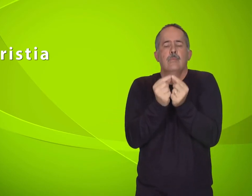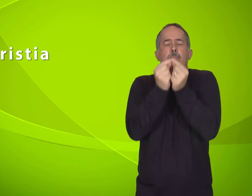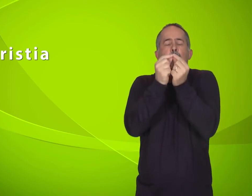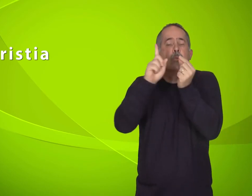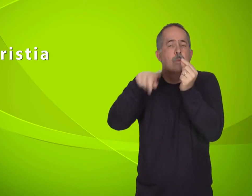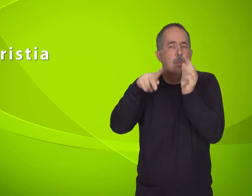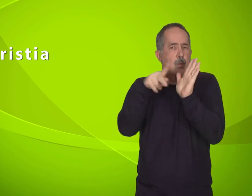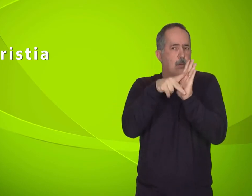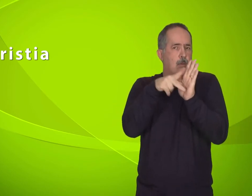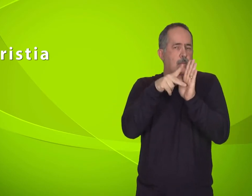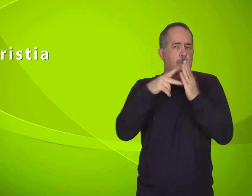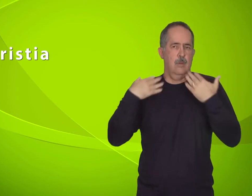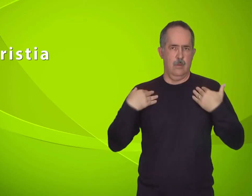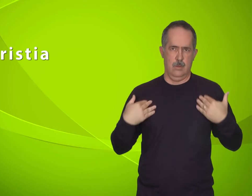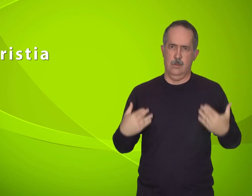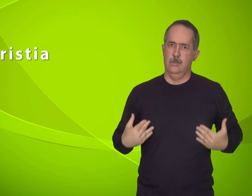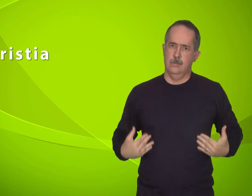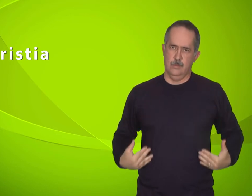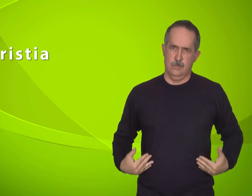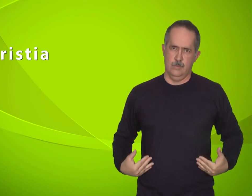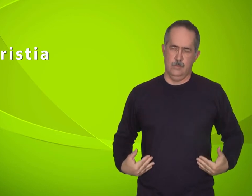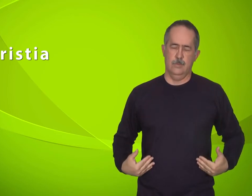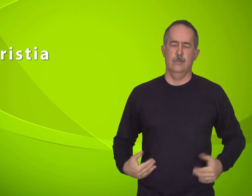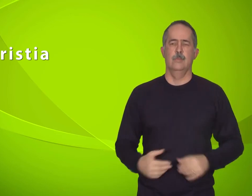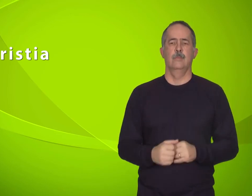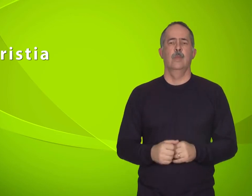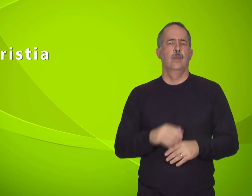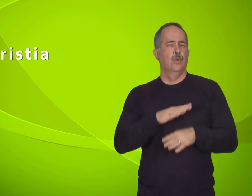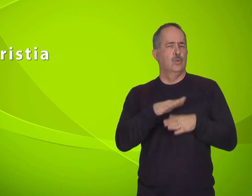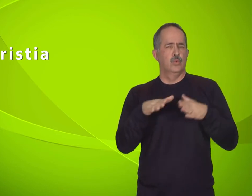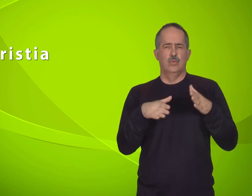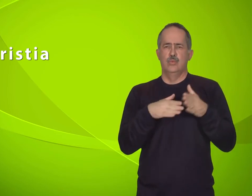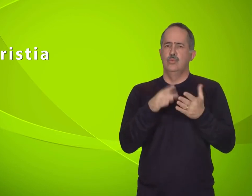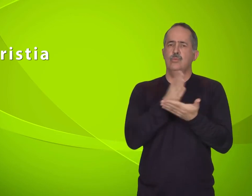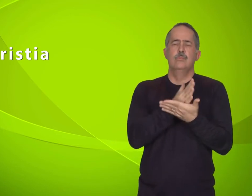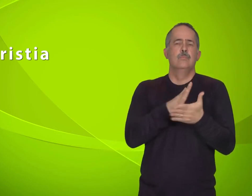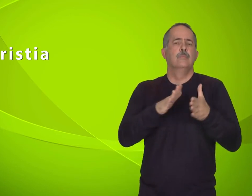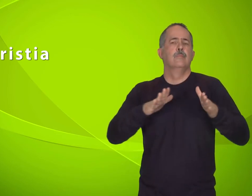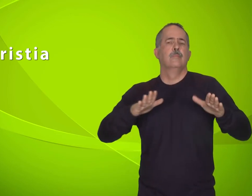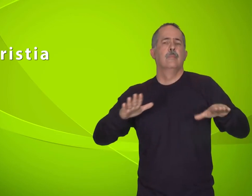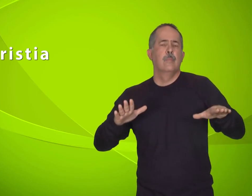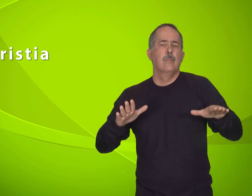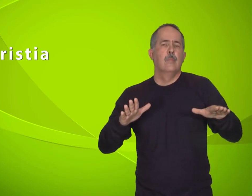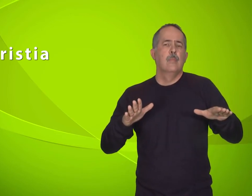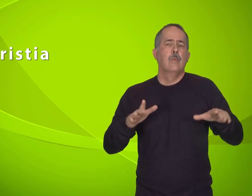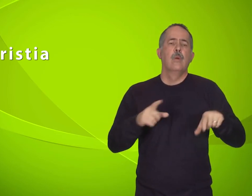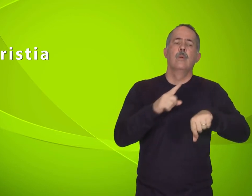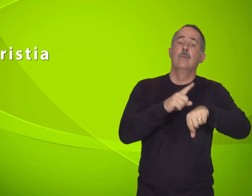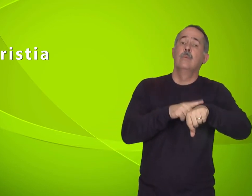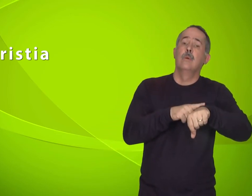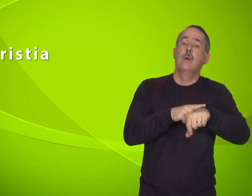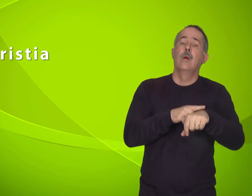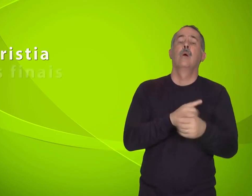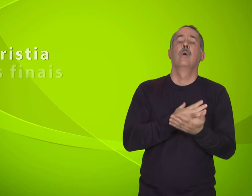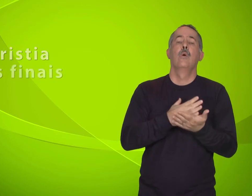é seu próprio corpo. E tudo se encerra nos ritos finais,